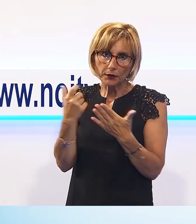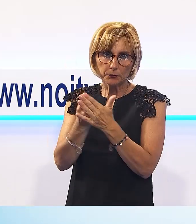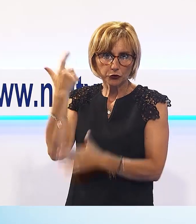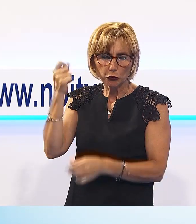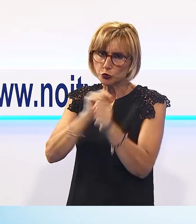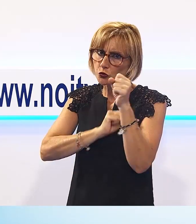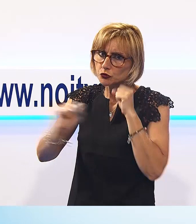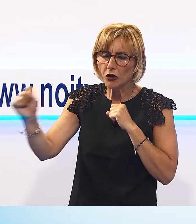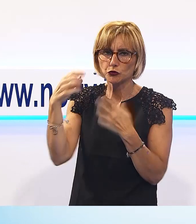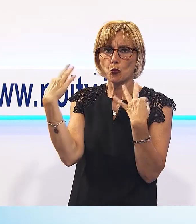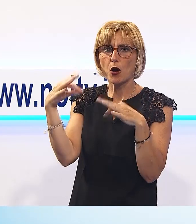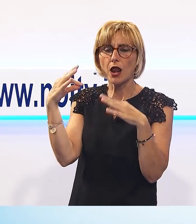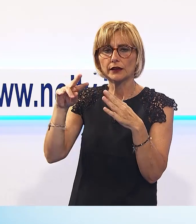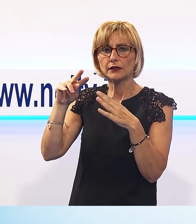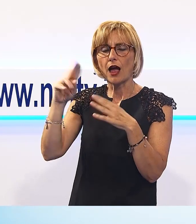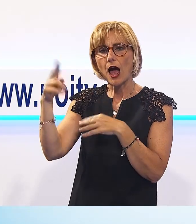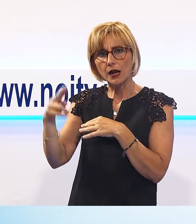successo, di grande qualità artistica.